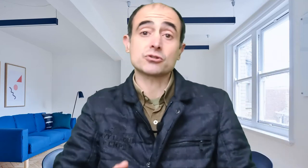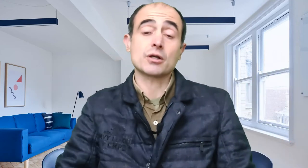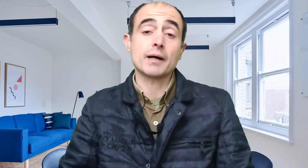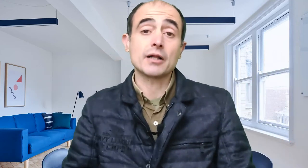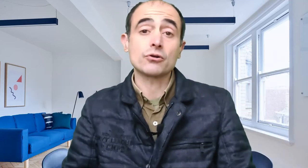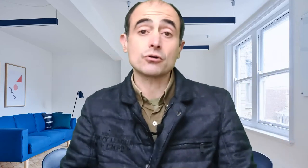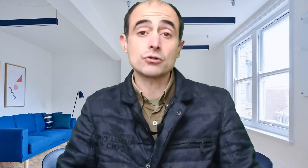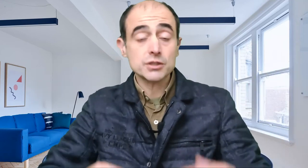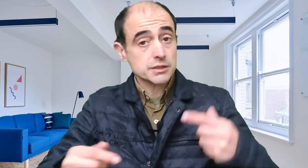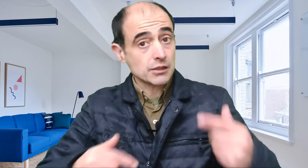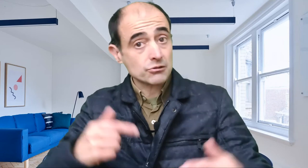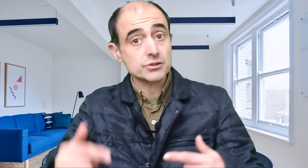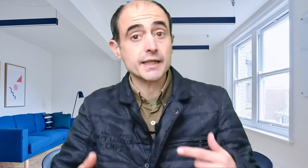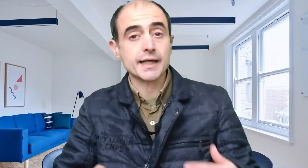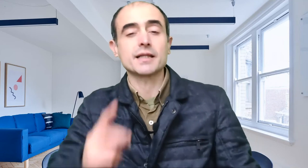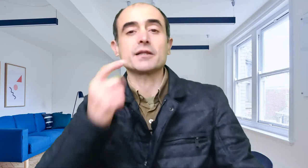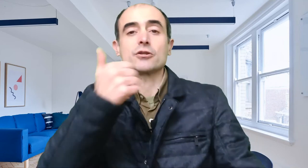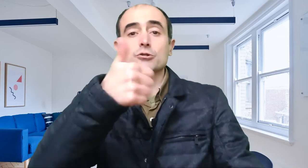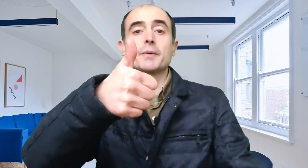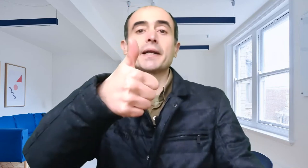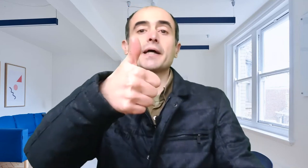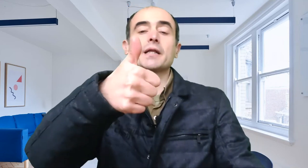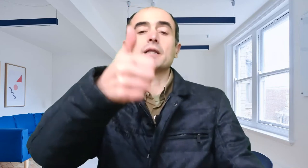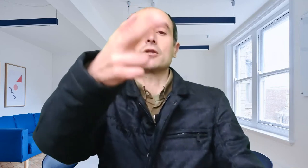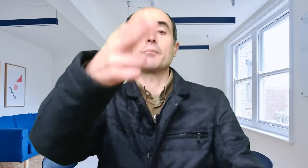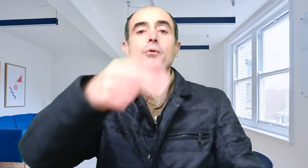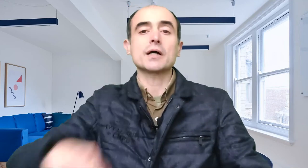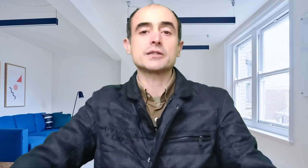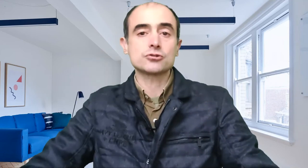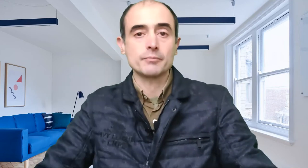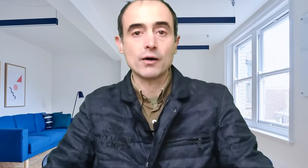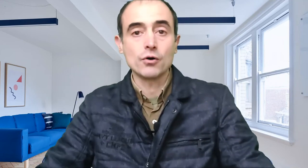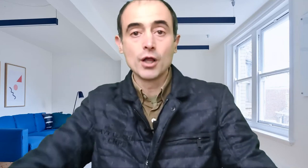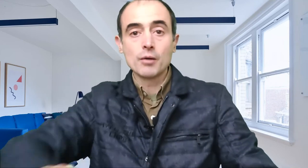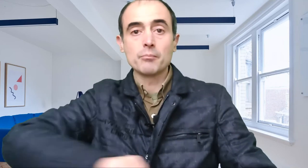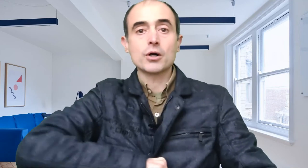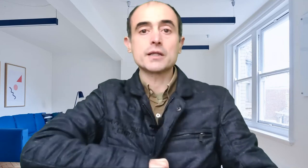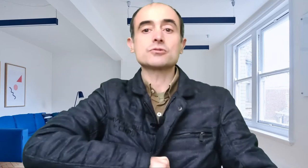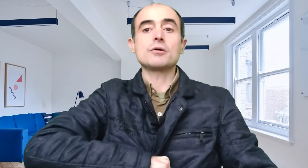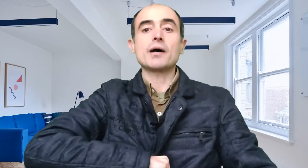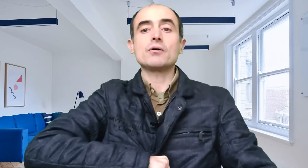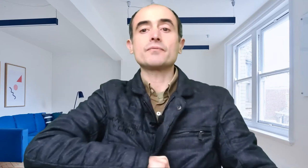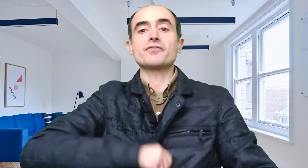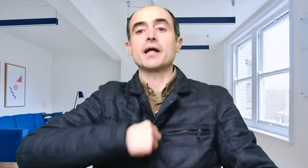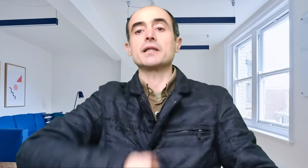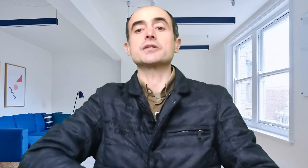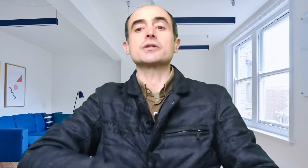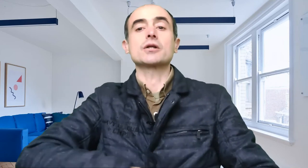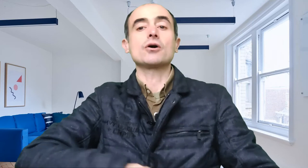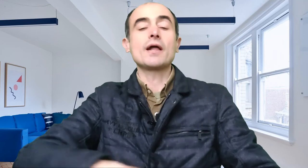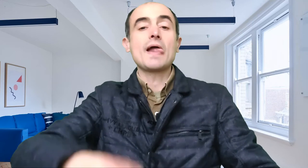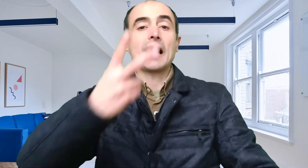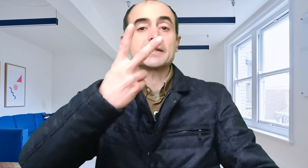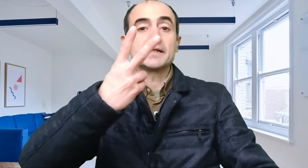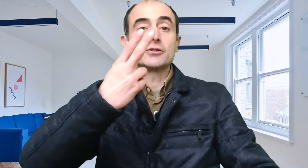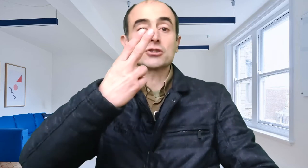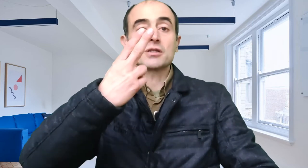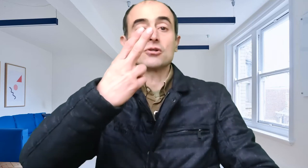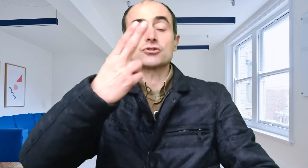trabajando con desarrollo de ejercicios primer ejercicio boca de estómago boca de estómago final del esternón allí dos dedos